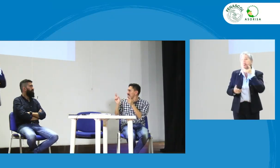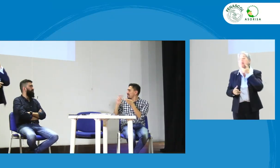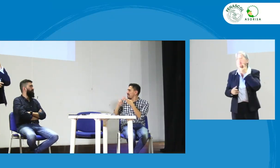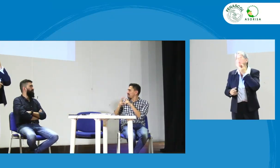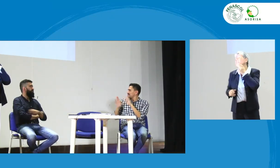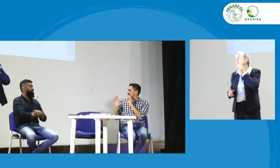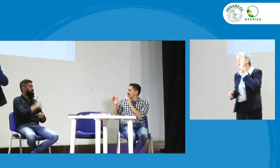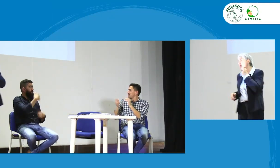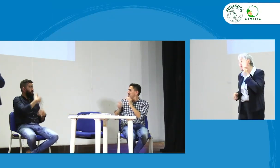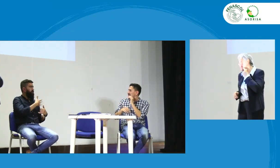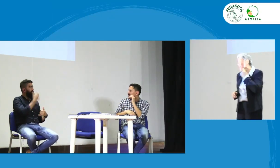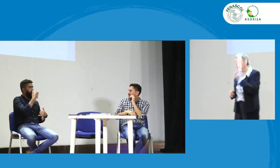¿me regalas